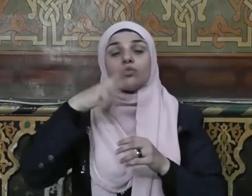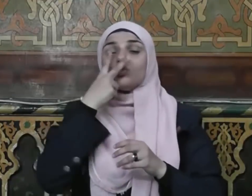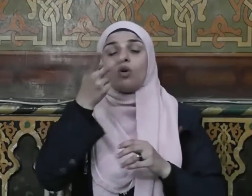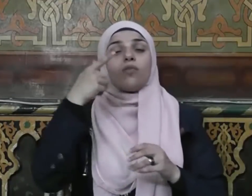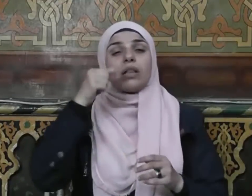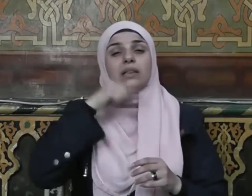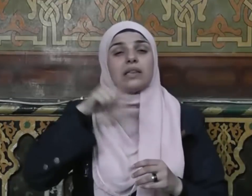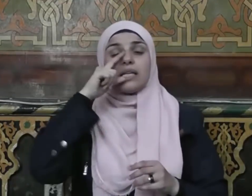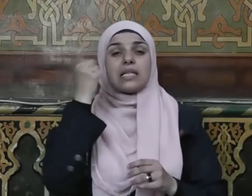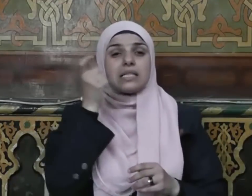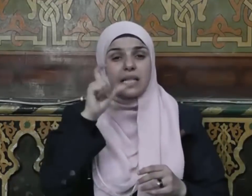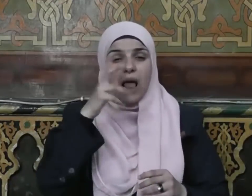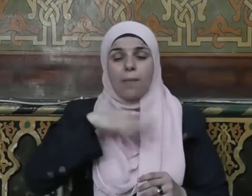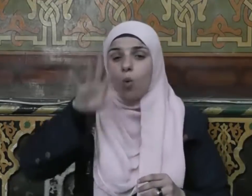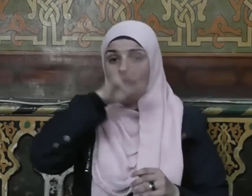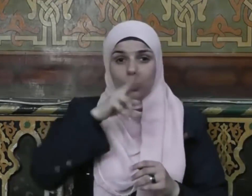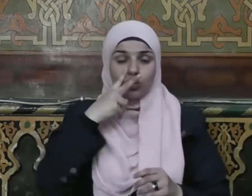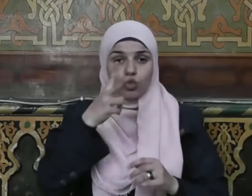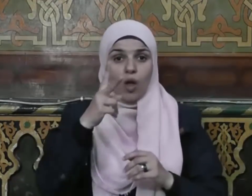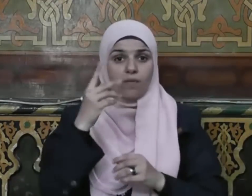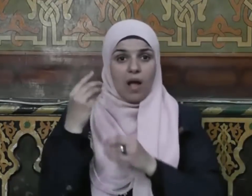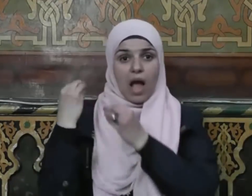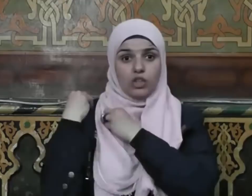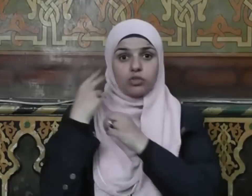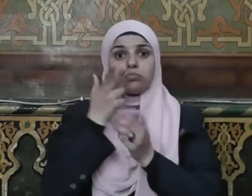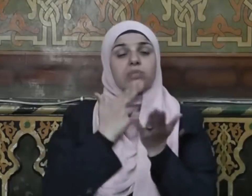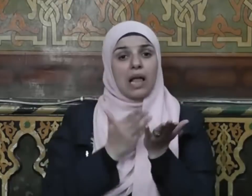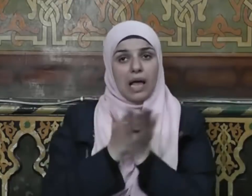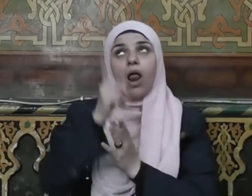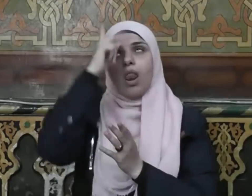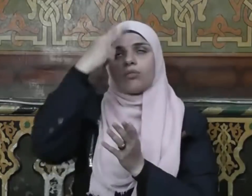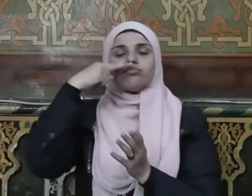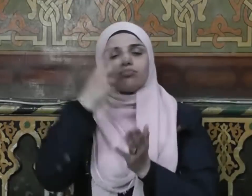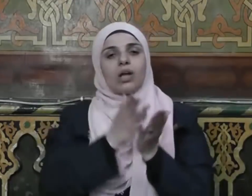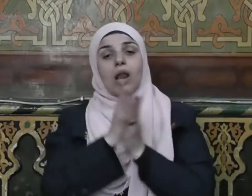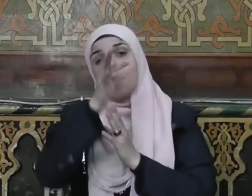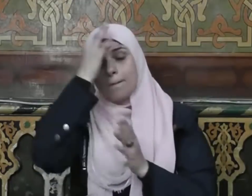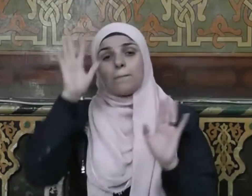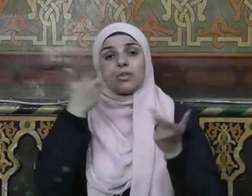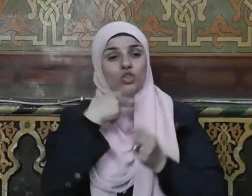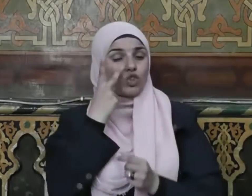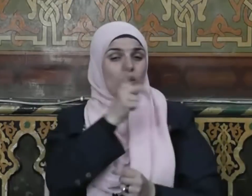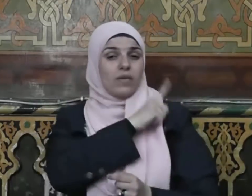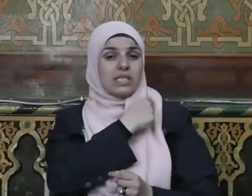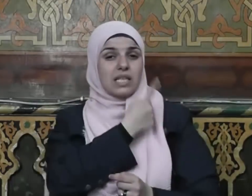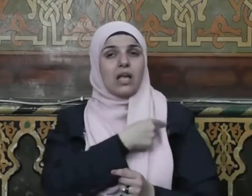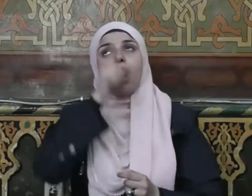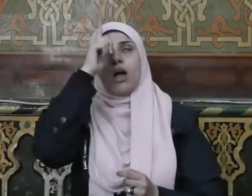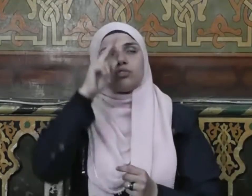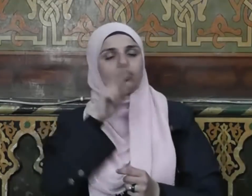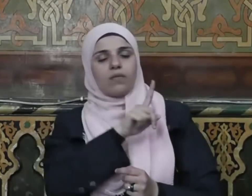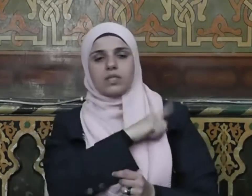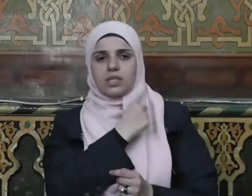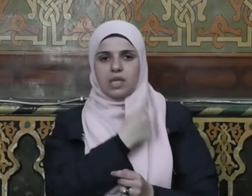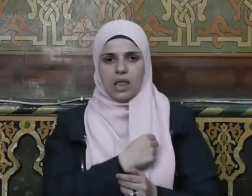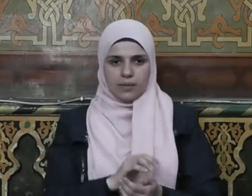المسلمون حسنا فهو عند الله حسن وما رأوا سيئا فهو عند الله سيئ